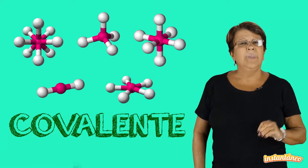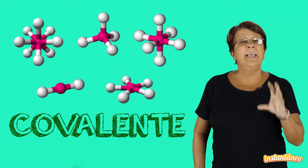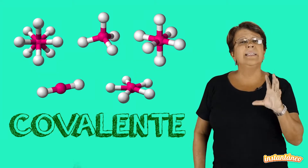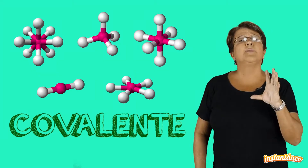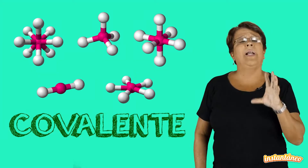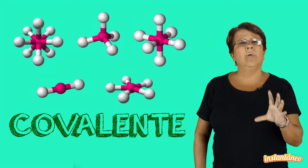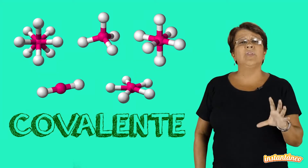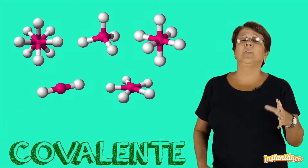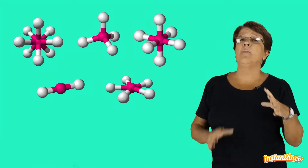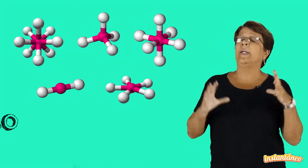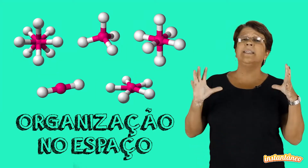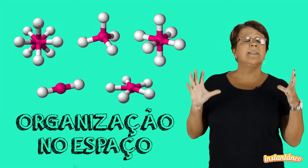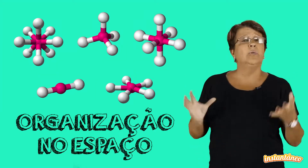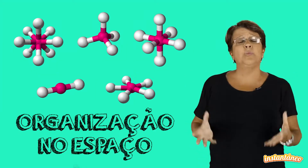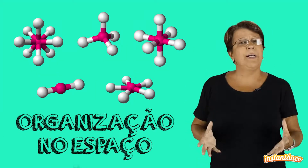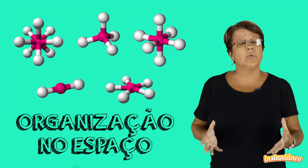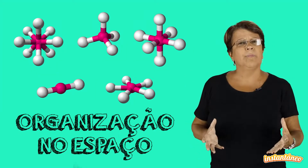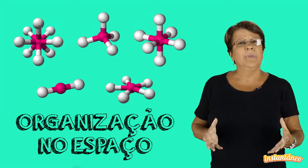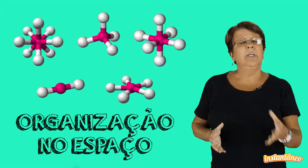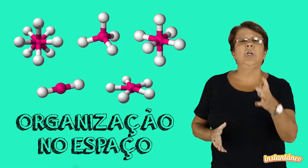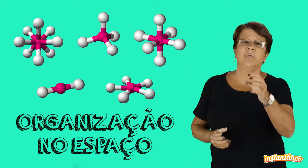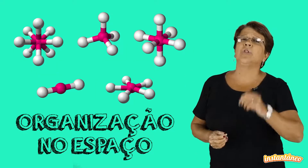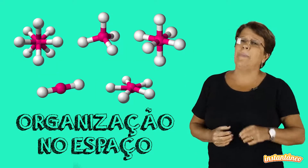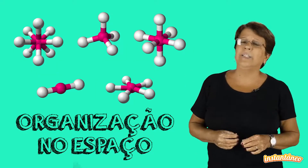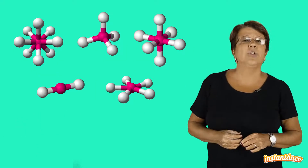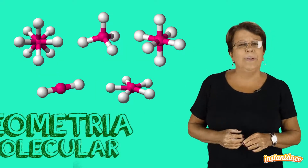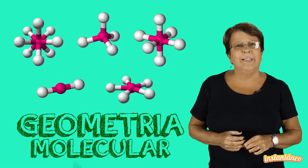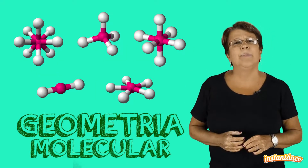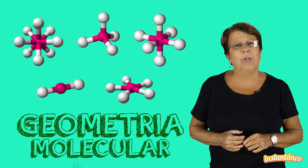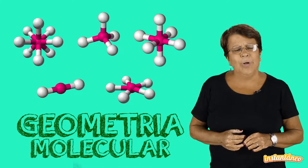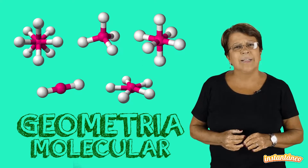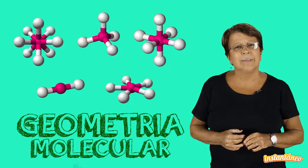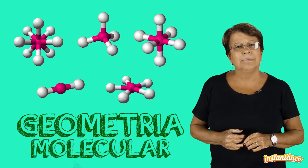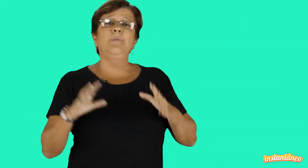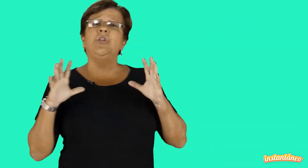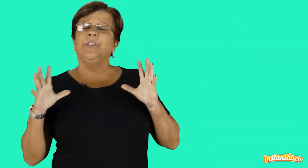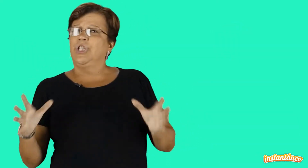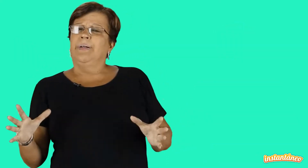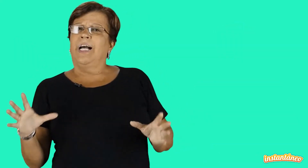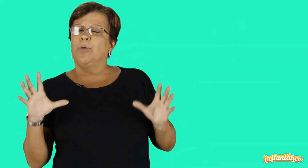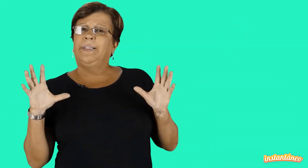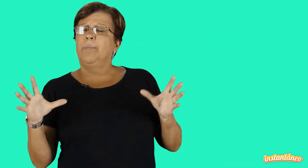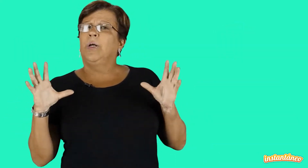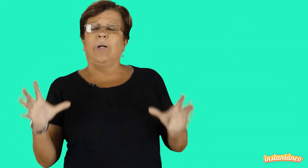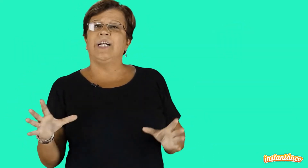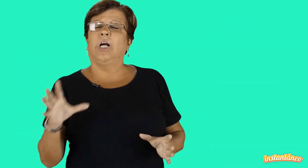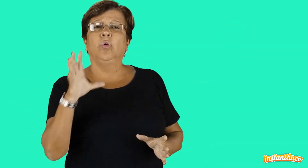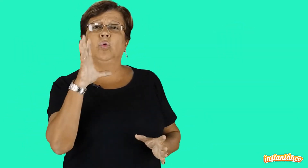E essas moléculas vão ter uma organização no espaço, que nós vamos chamar da geometria molecular. Vamos dividir a geometria molecular de acordo